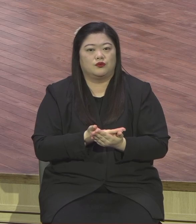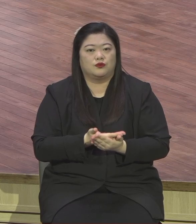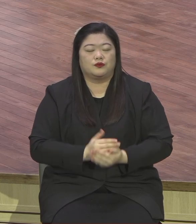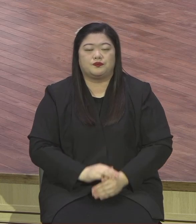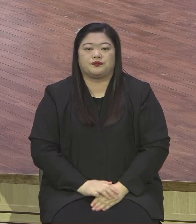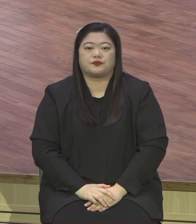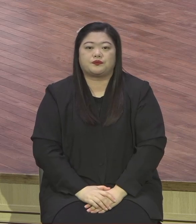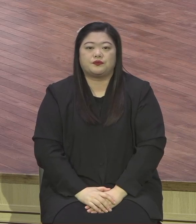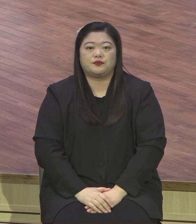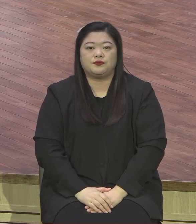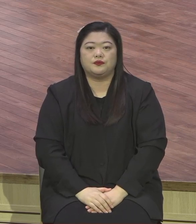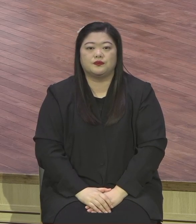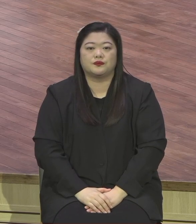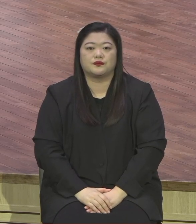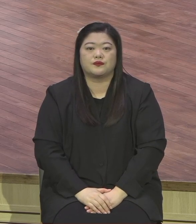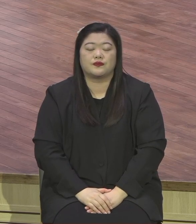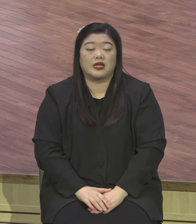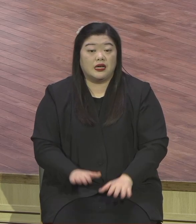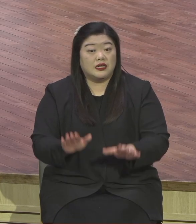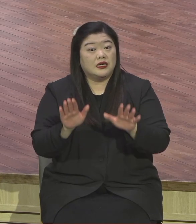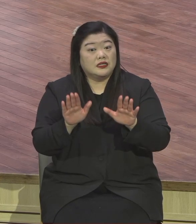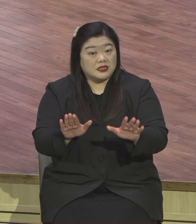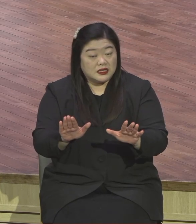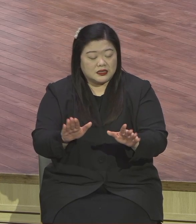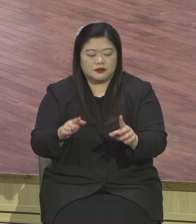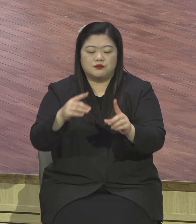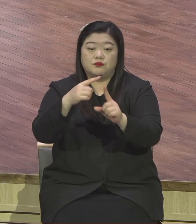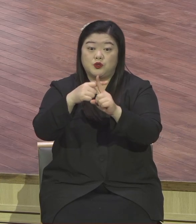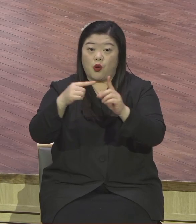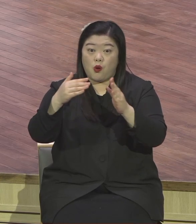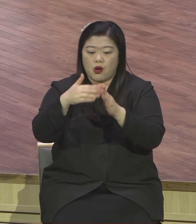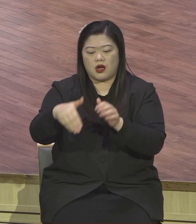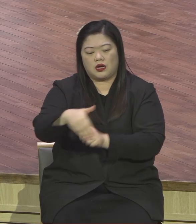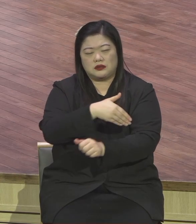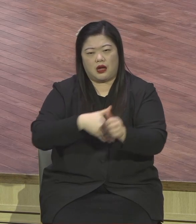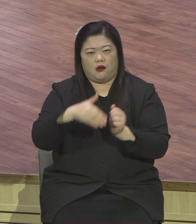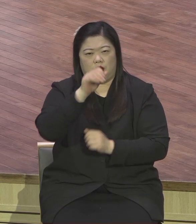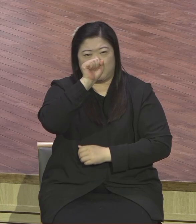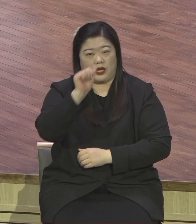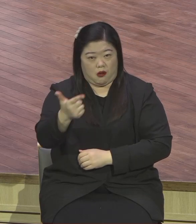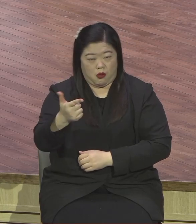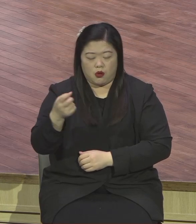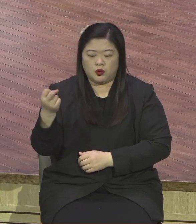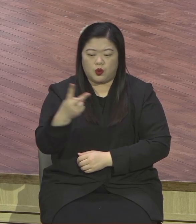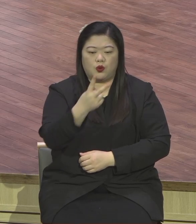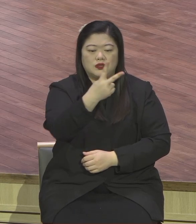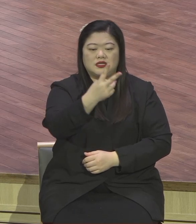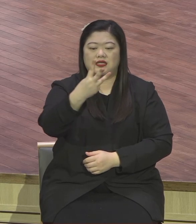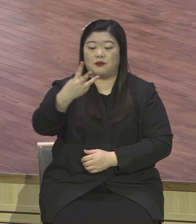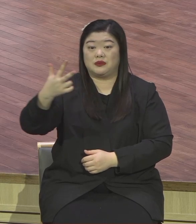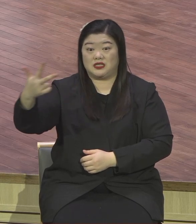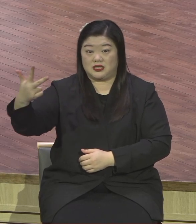지금 교회적으로 사회 뿐만 아니요. 우리는 237 복음을 위해서 본부와 함께 은약의 여정을 가야 합니다.